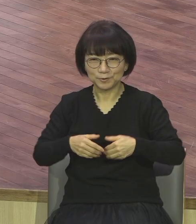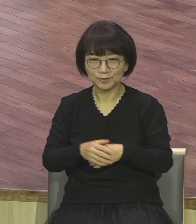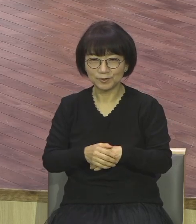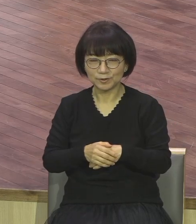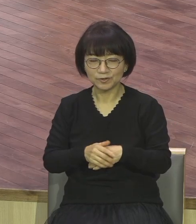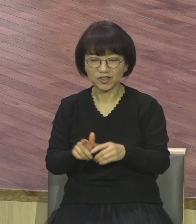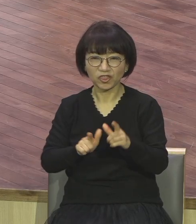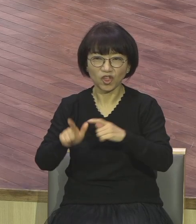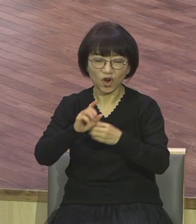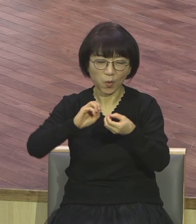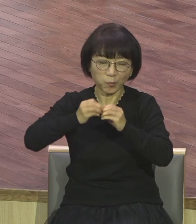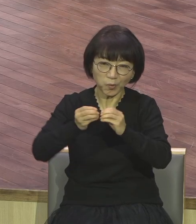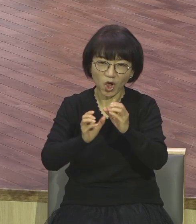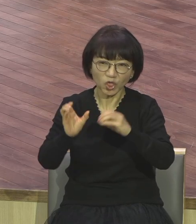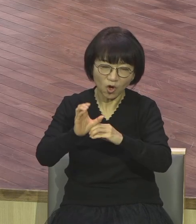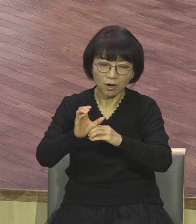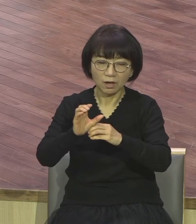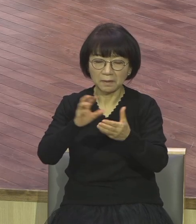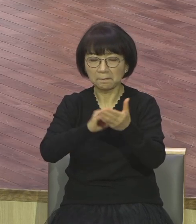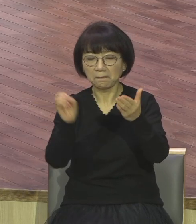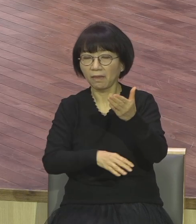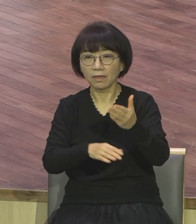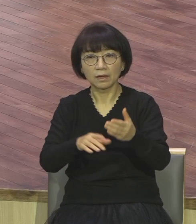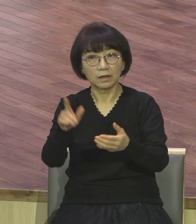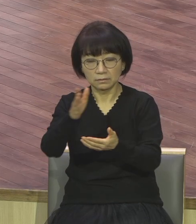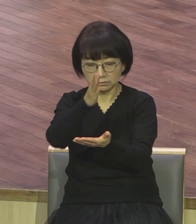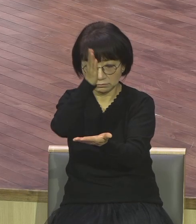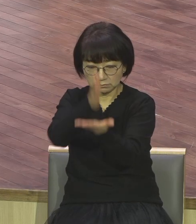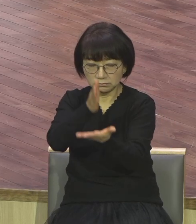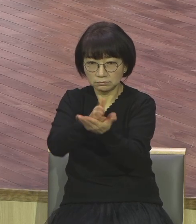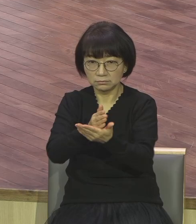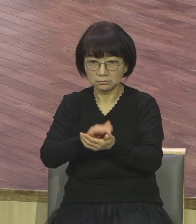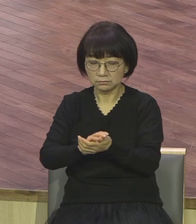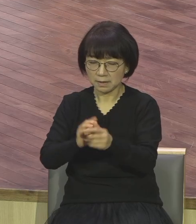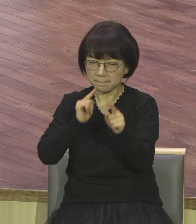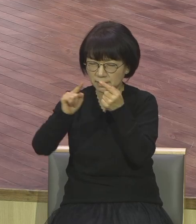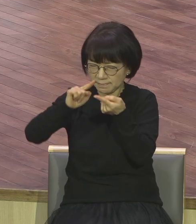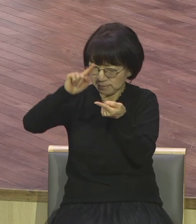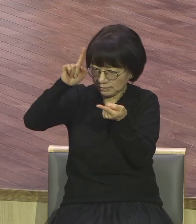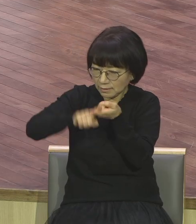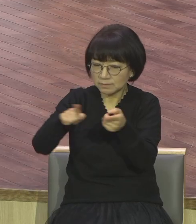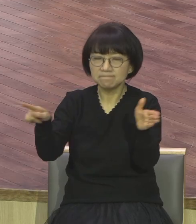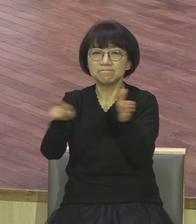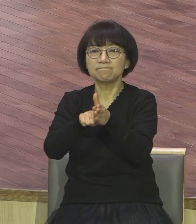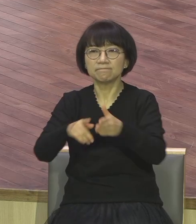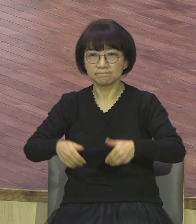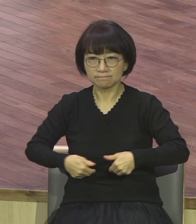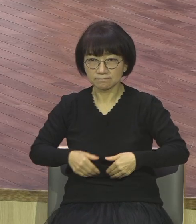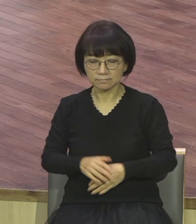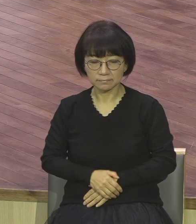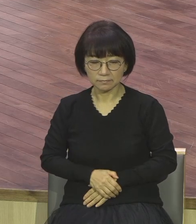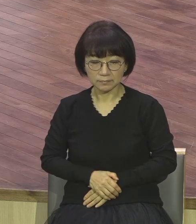문제사건 오면 하나님도 없고 말씀도 없고 믿음도 없고 아무것도 없어요. 그 문제사건에 잡혀버려.